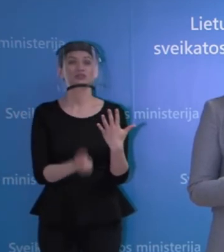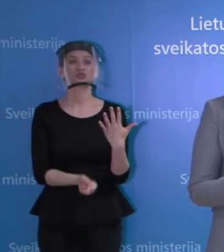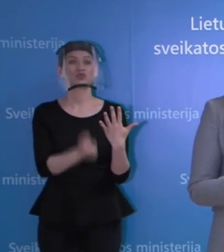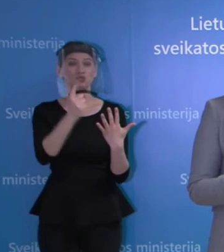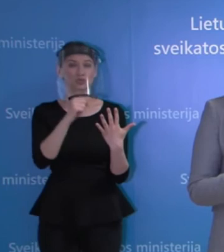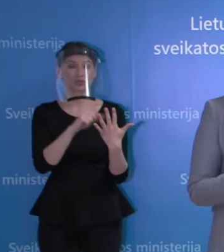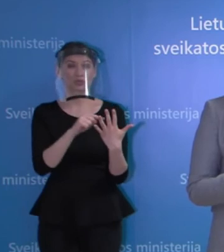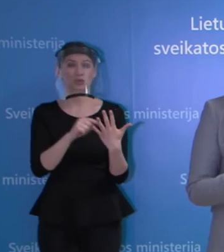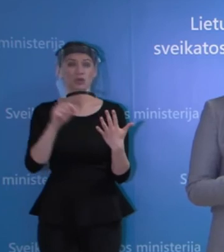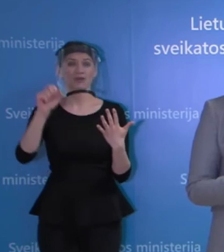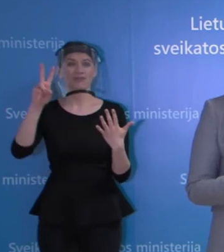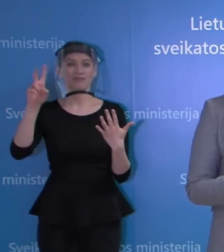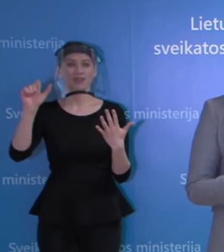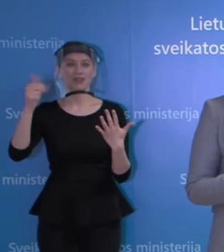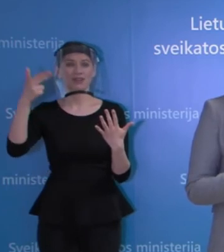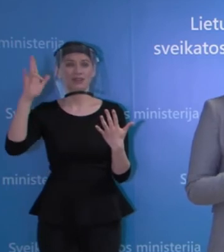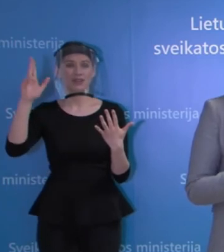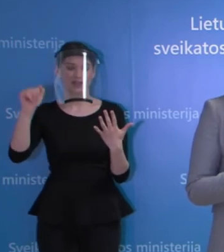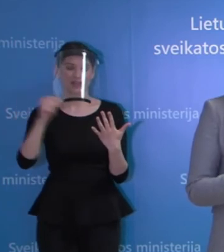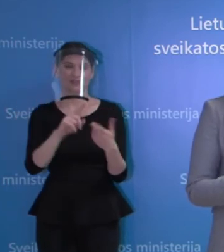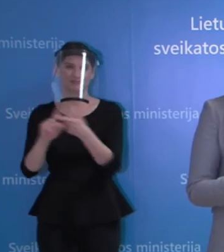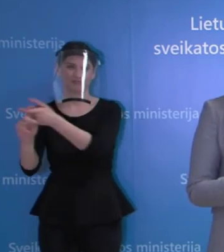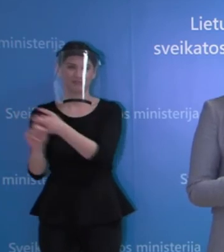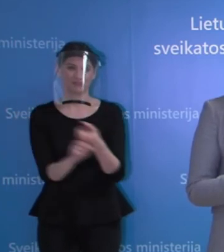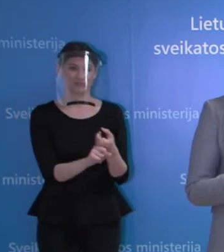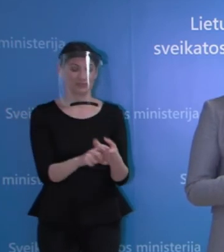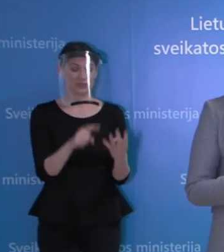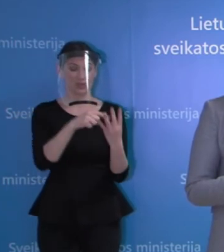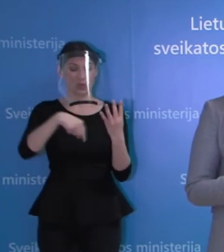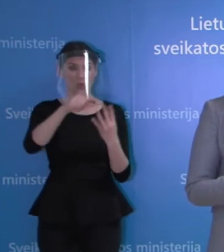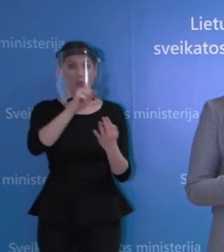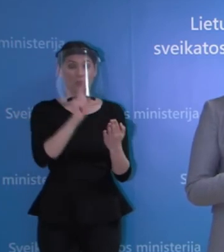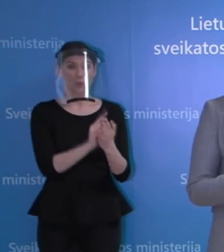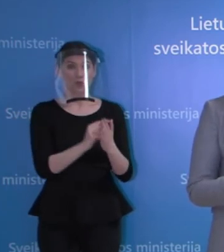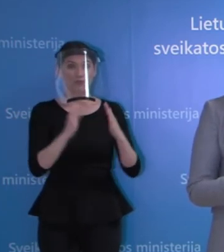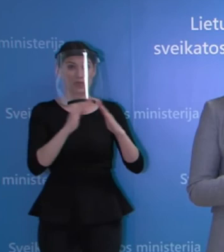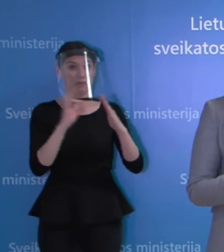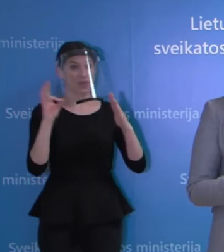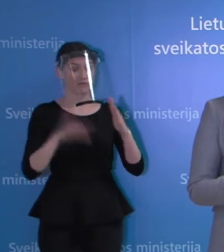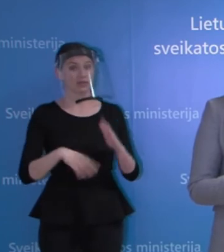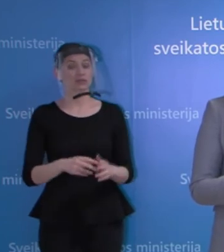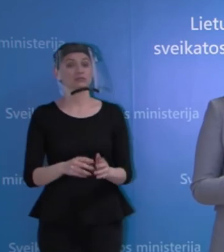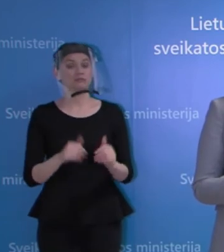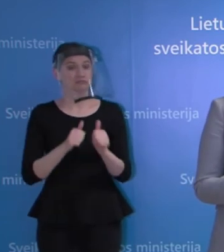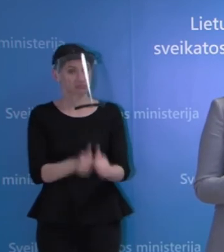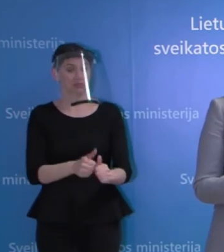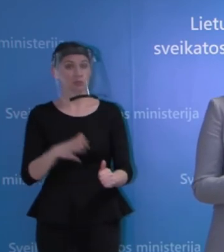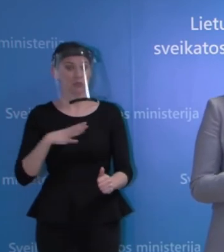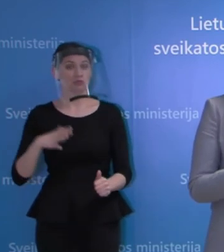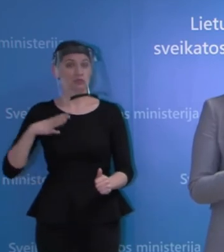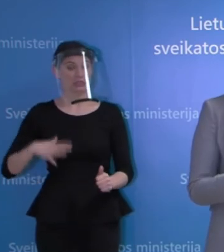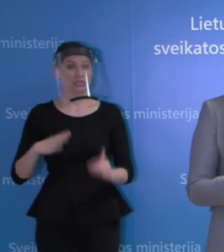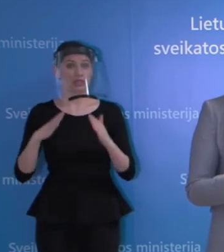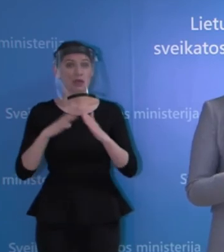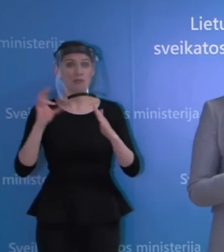susijęs su UAB Vilnika. Keturi iš jų turėjo būti izolėsioj žmonės ir buvo izolėsioj. Tai įsivaizduokit,